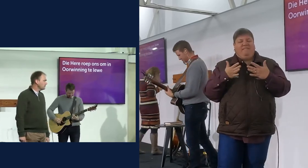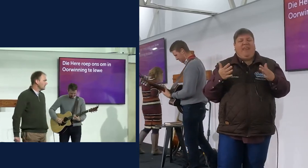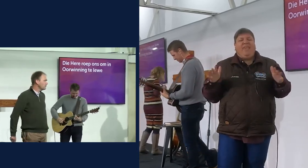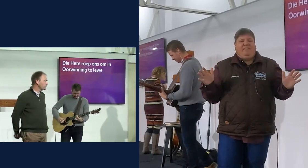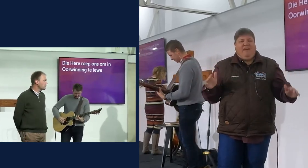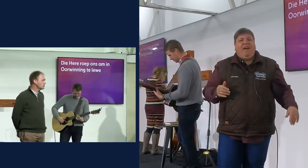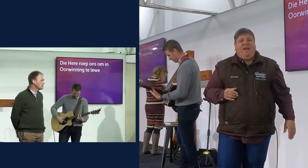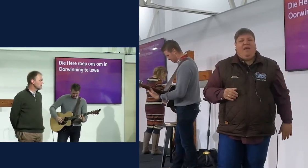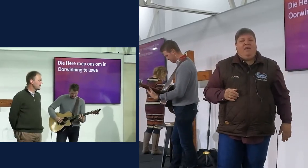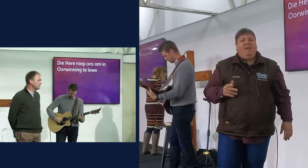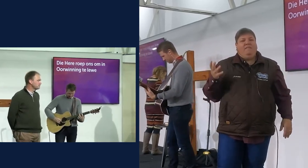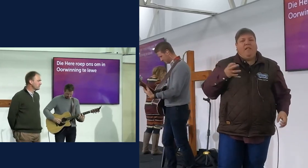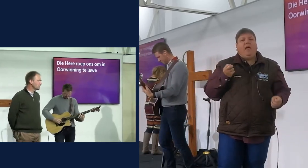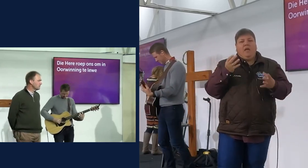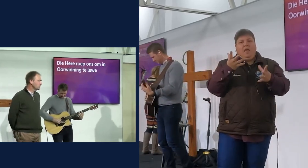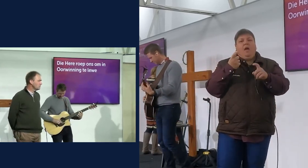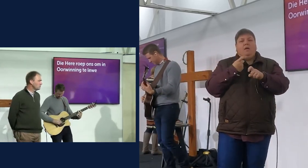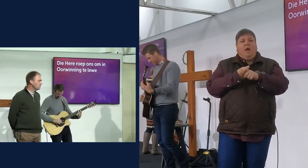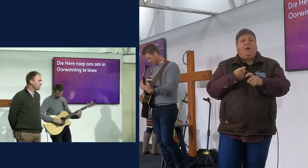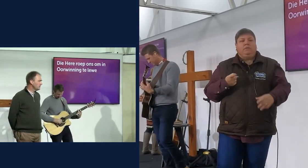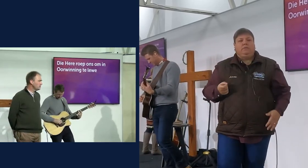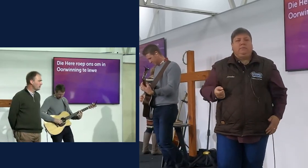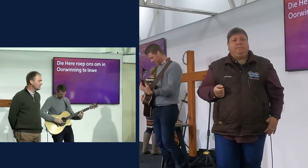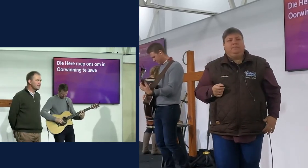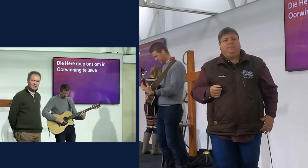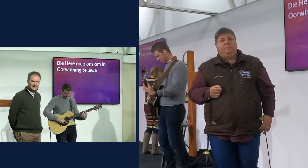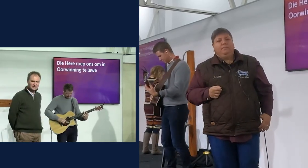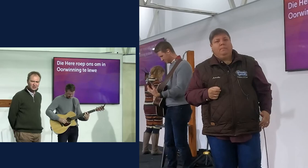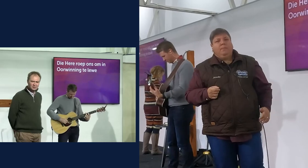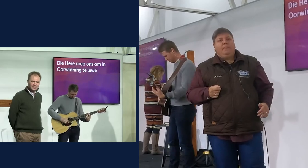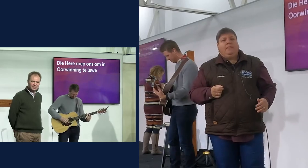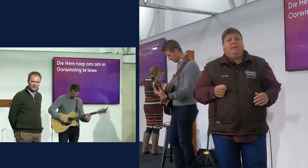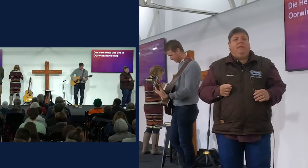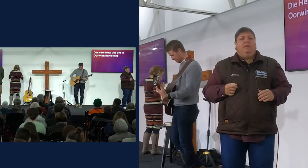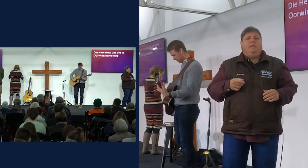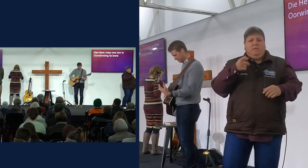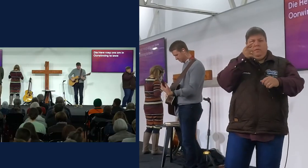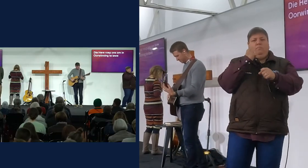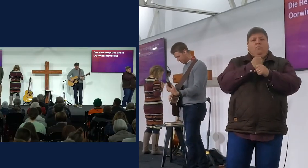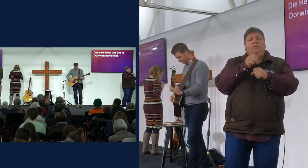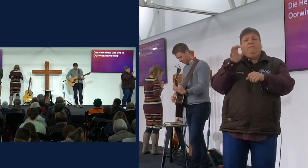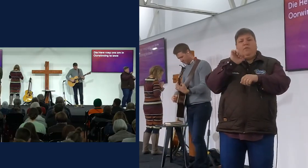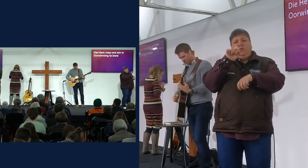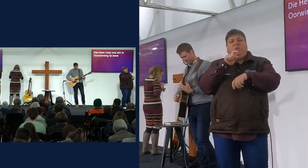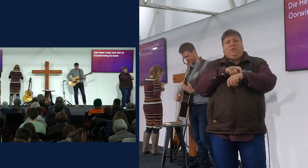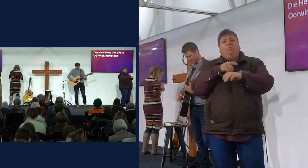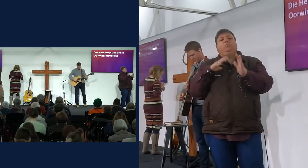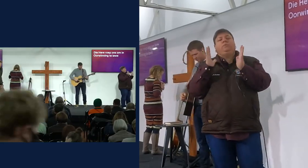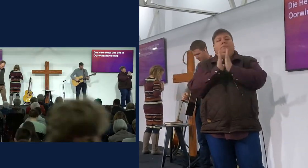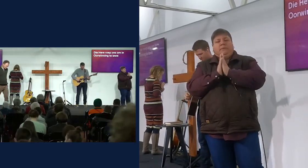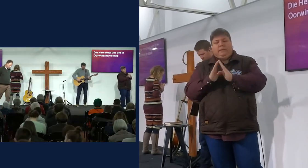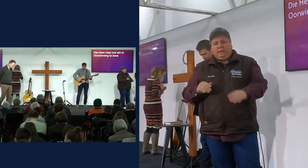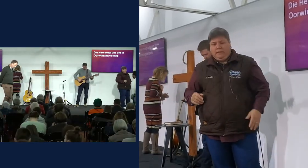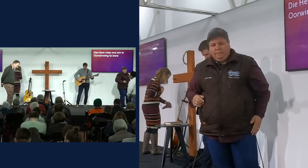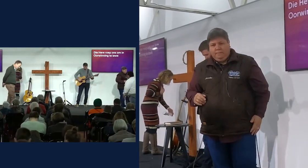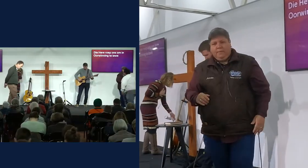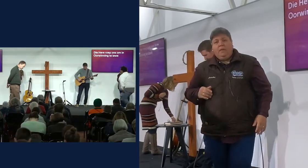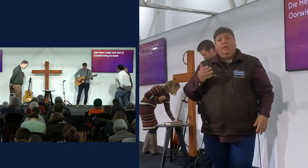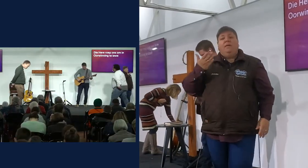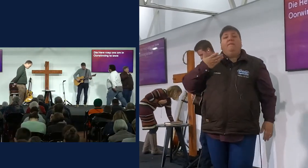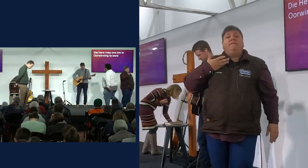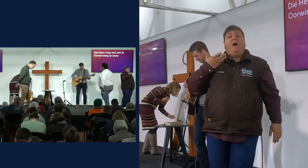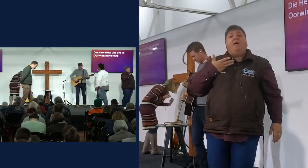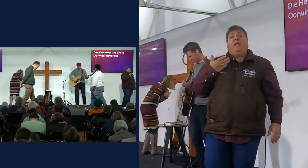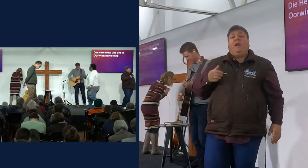Ek wil vir jou een kans geef, om in jou hart hierdie ding uit te klaar met die Heere. Kom en sluit die oor, kom en sluit die oor, dan bid ons saam, Vader,